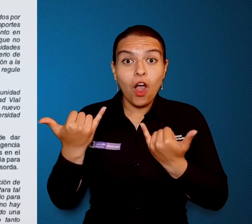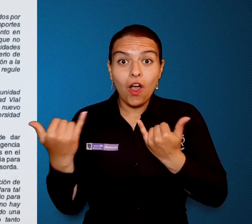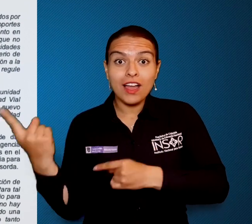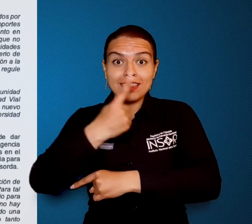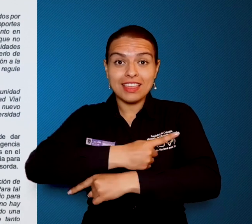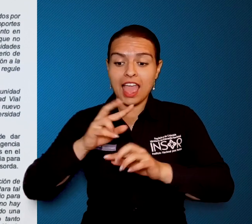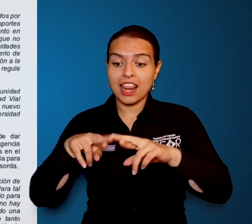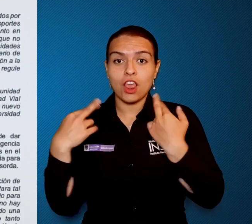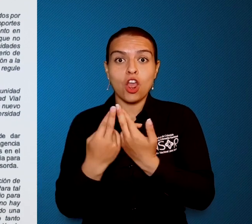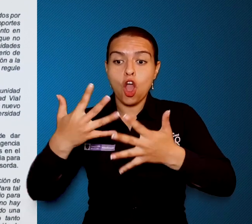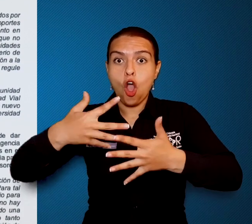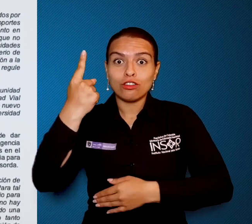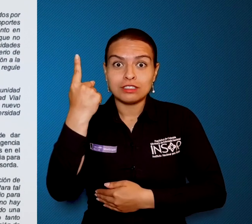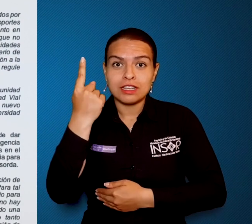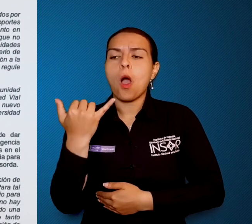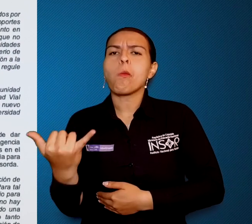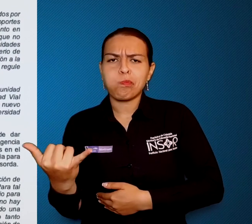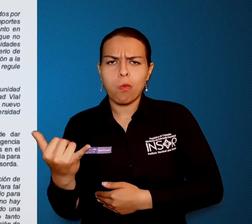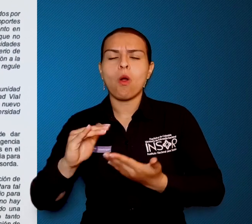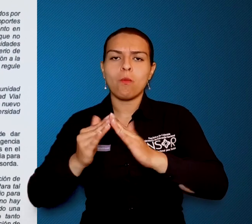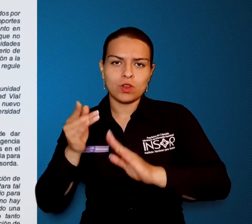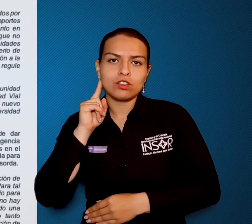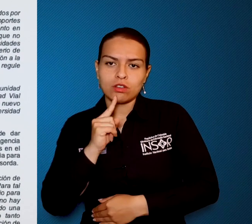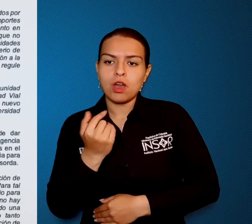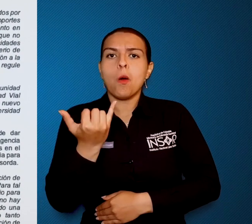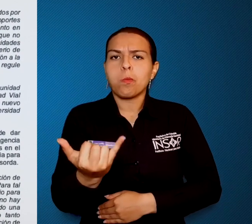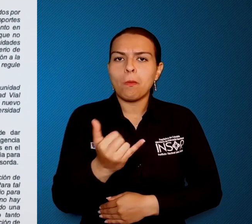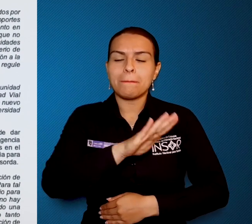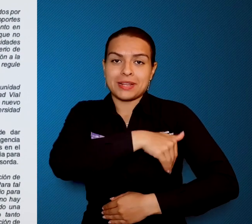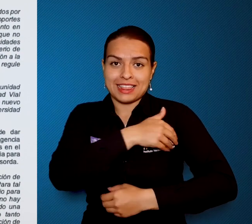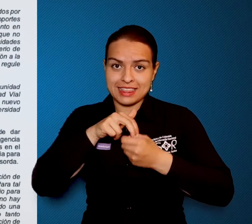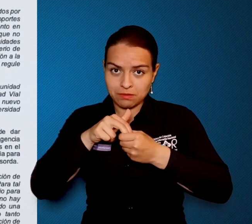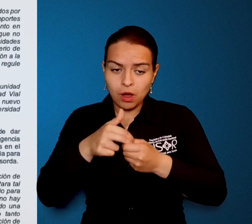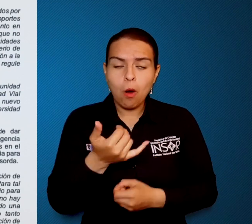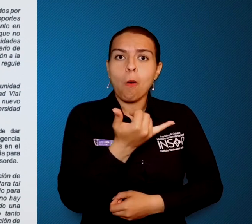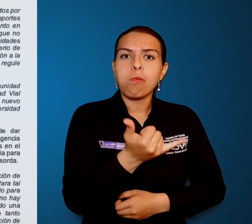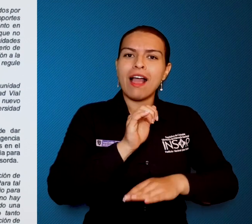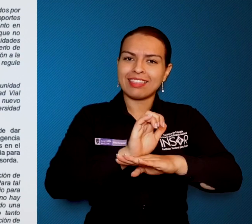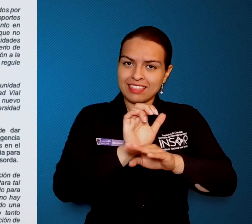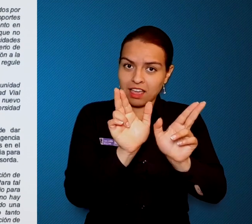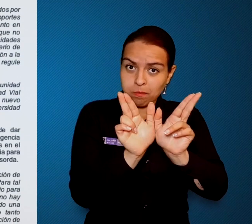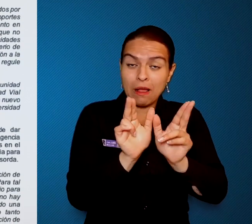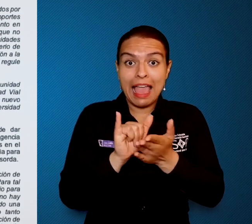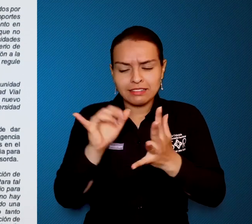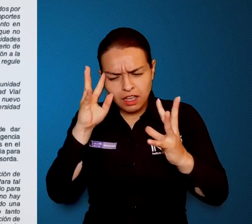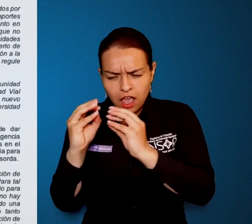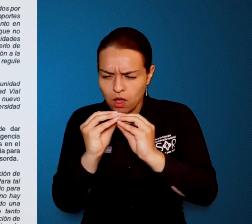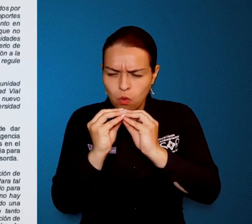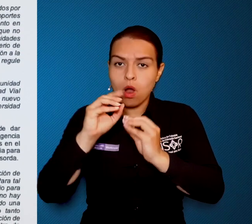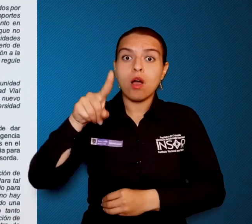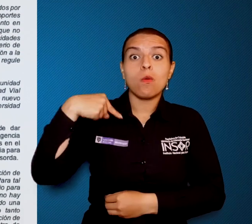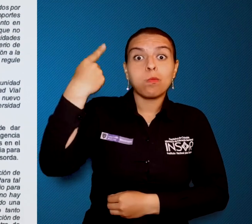Durante la decimoprimera reunión adelantada el día de hoy con la comunidad sorda, el Ministerio de Transporte y la Agencia Nacional de